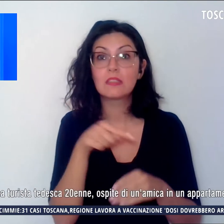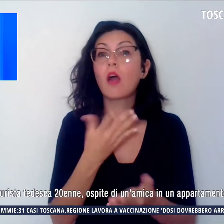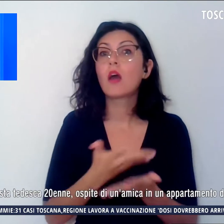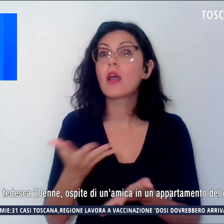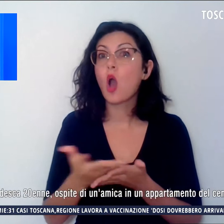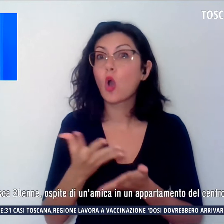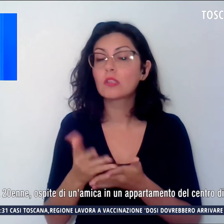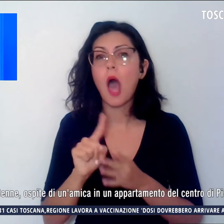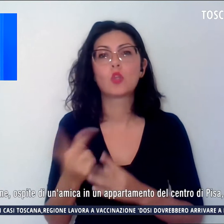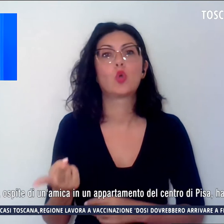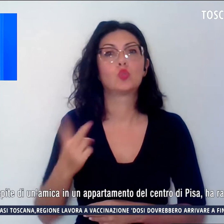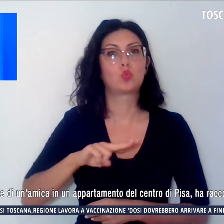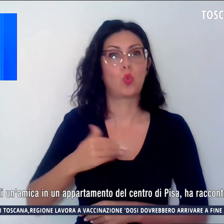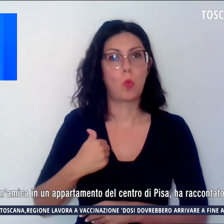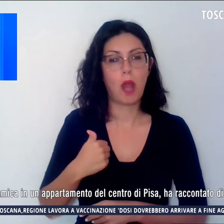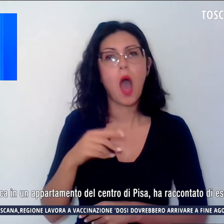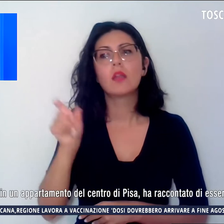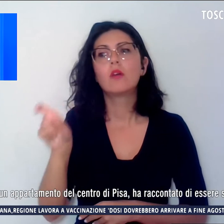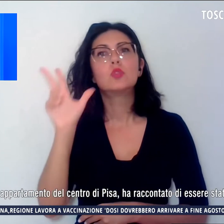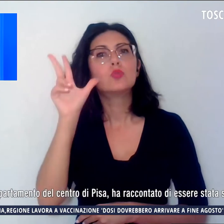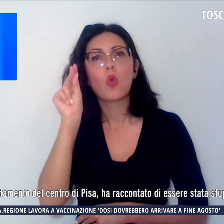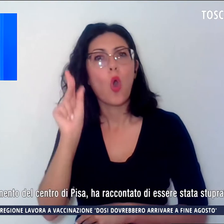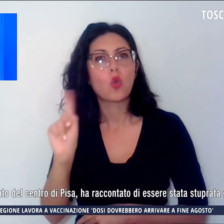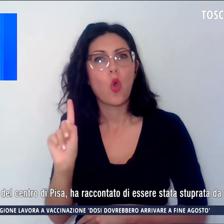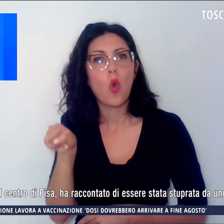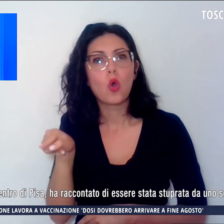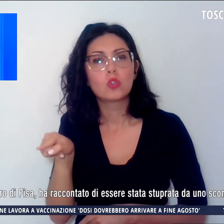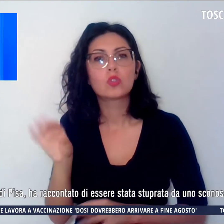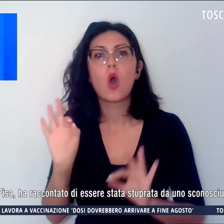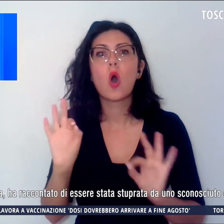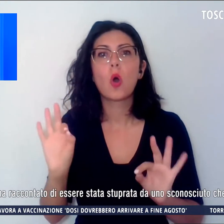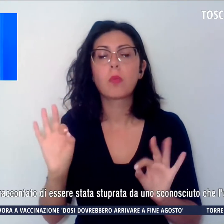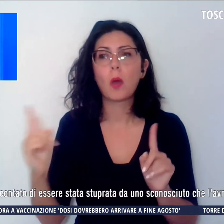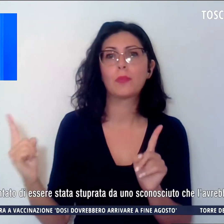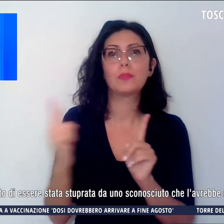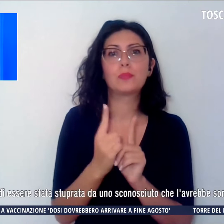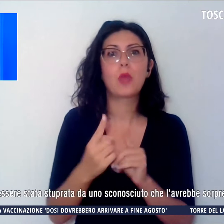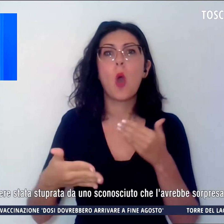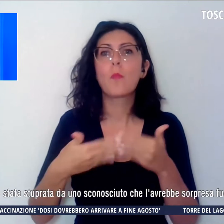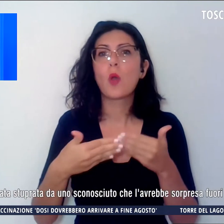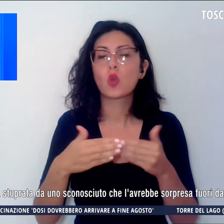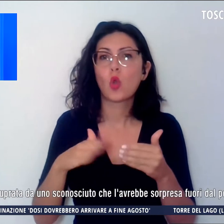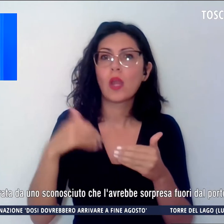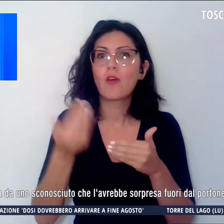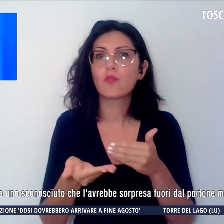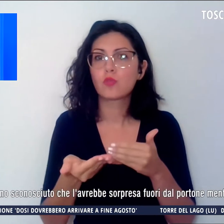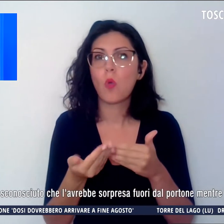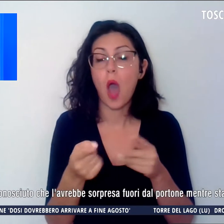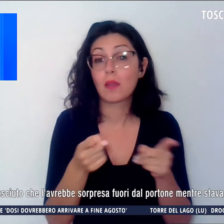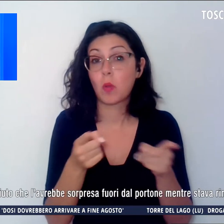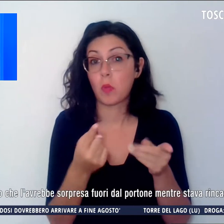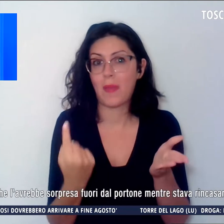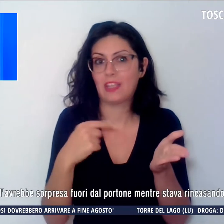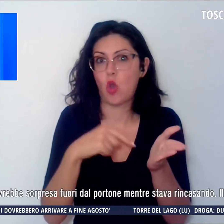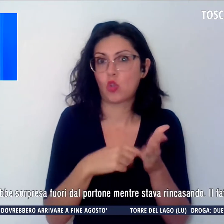stuprata da uno sconosciuto che l'avrebbe sorpresa fuori dal portone mentre stava rincasando. Il